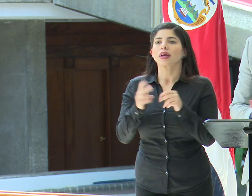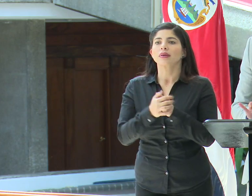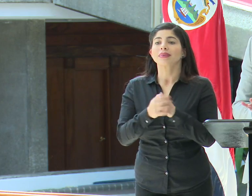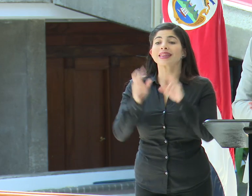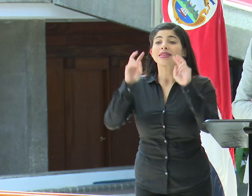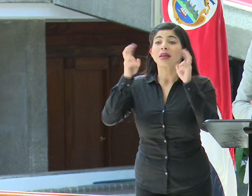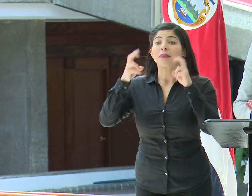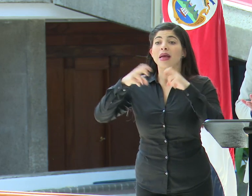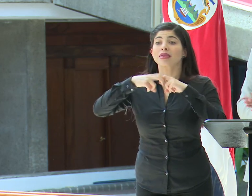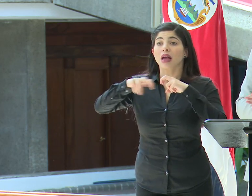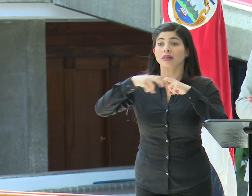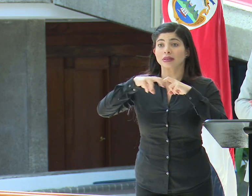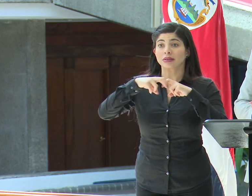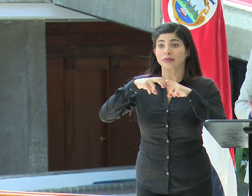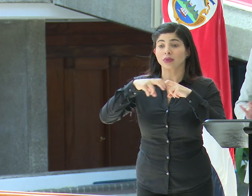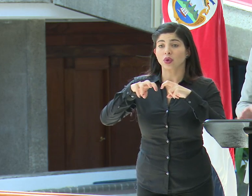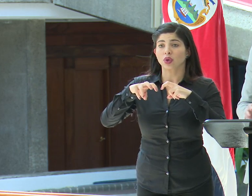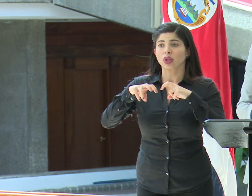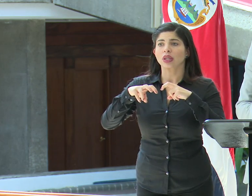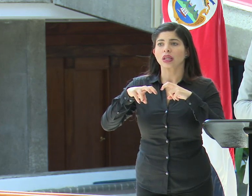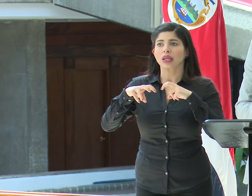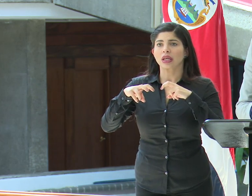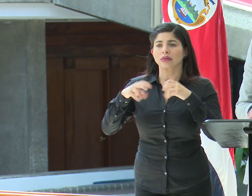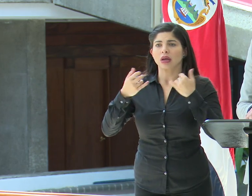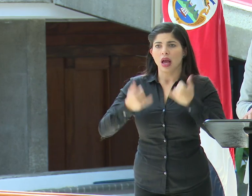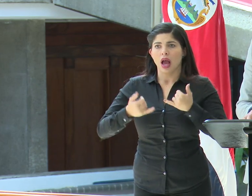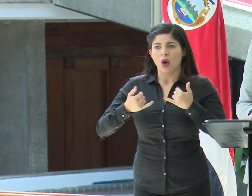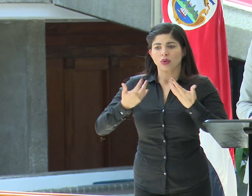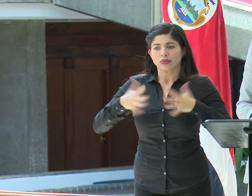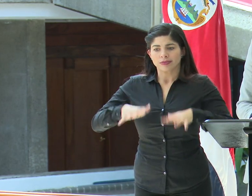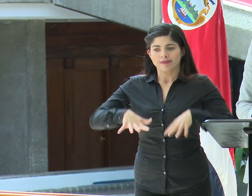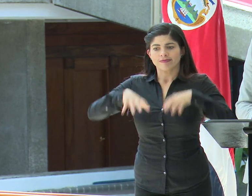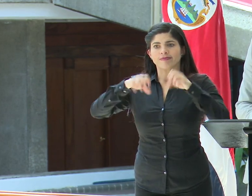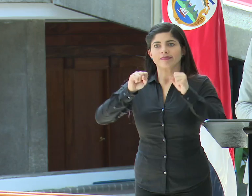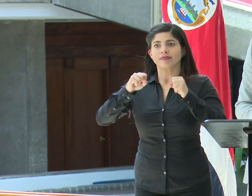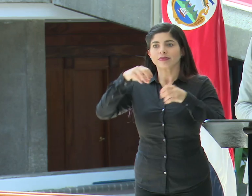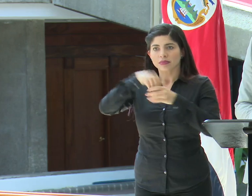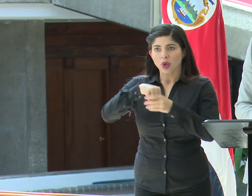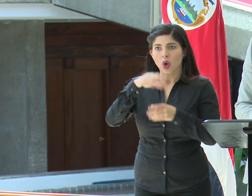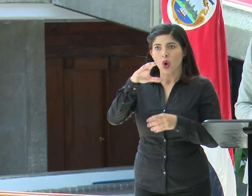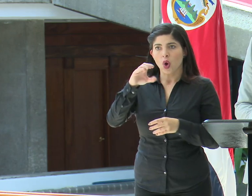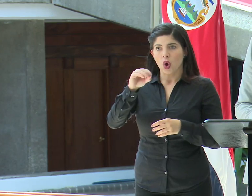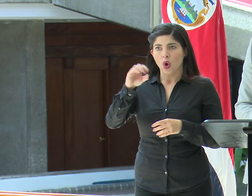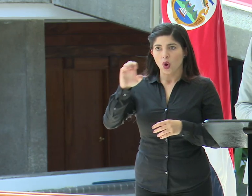tema de transportes, eso ya está bien, está siendo asumido dentro del COE.